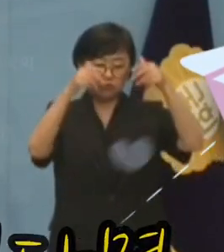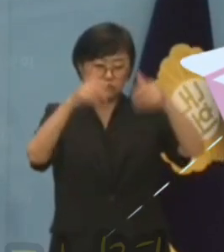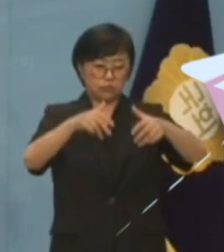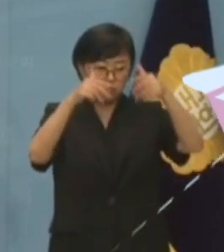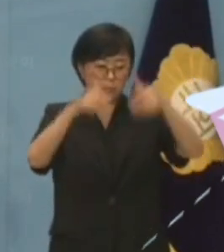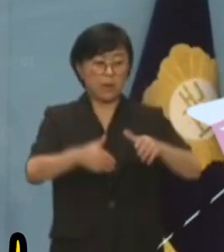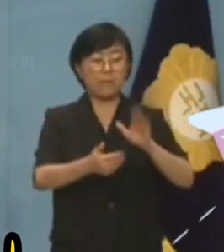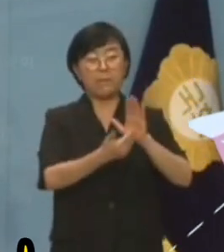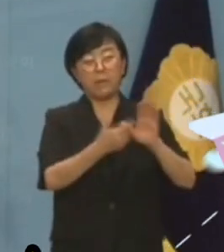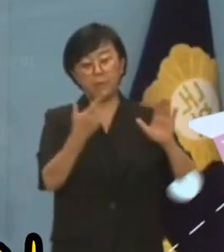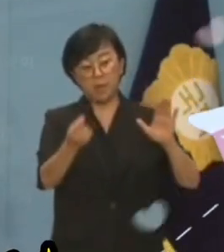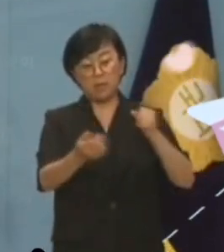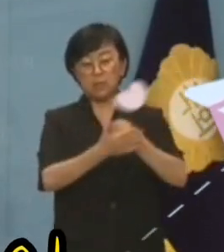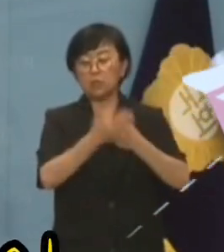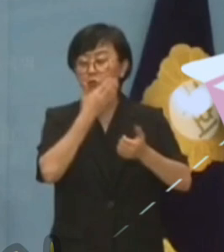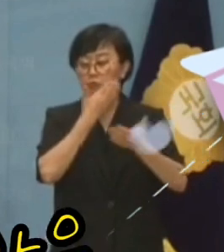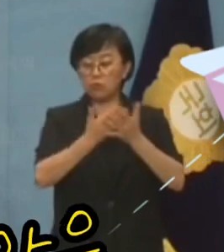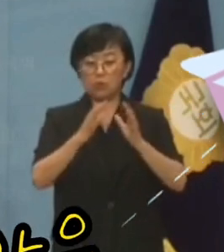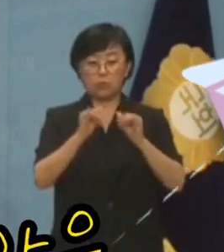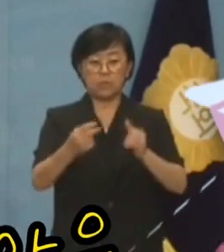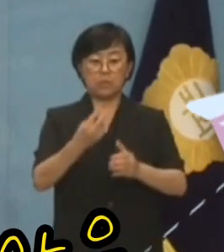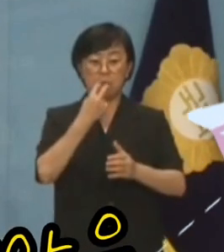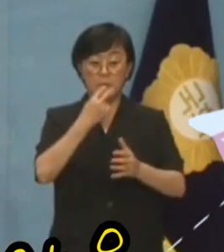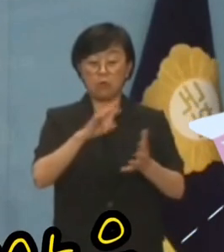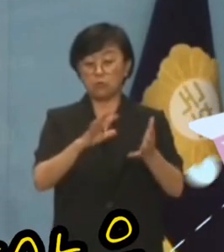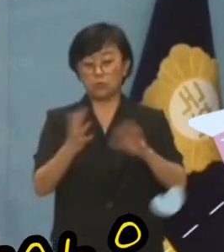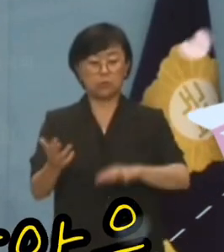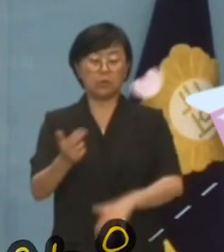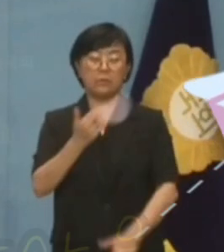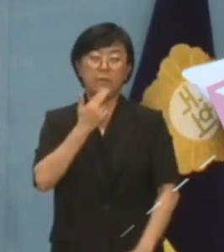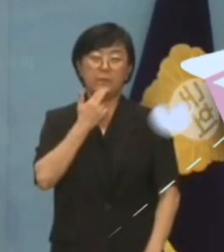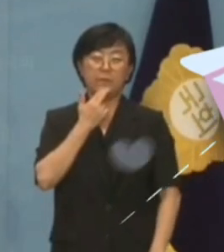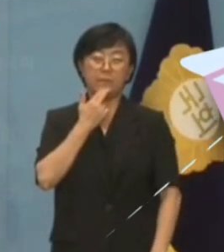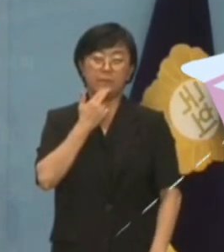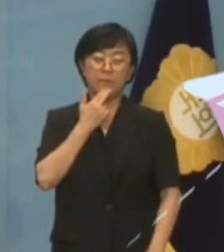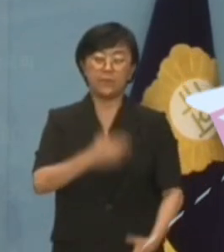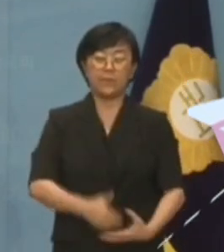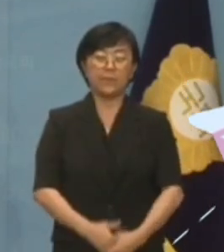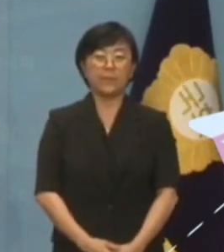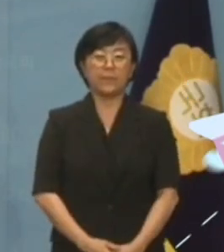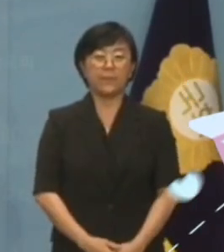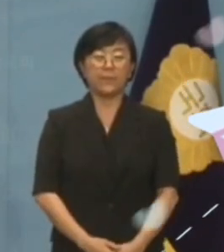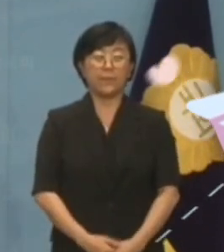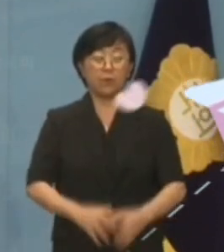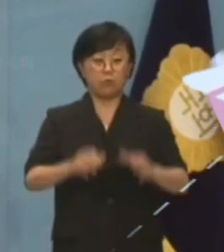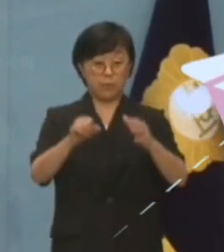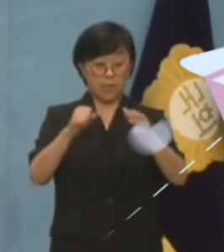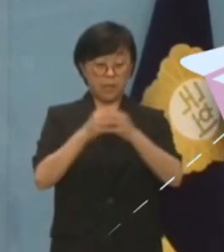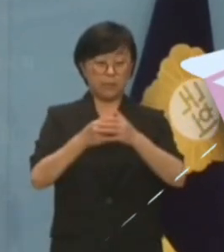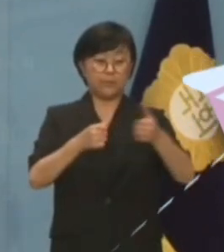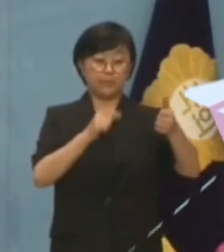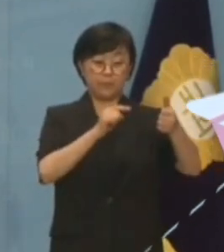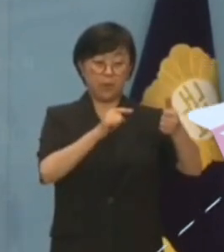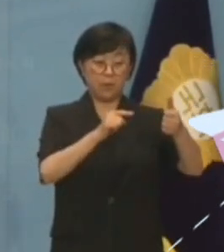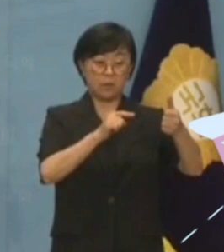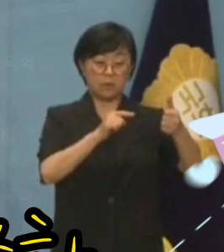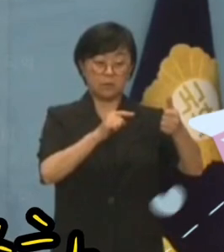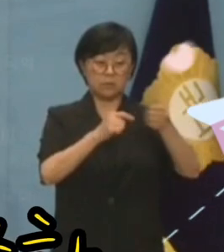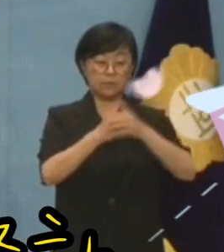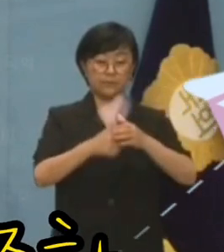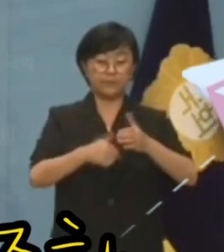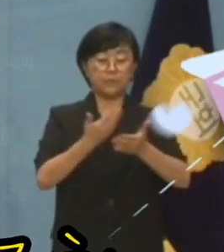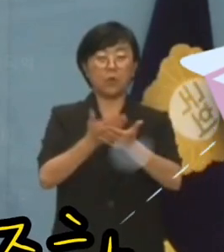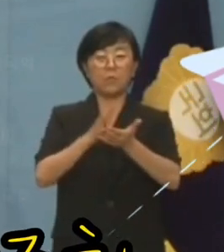대비했다면 소중한 국민이 목숨을 잃진 않았을 것입니다. 국민의힘 김영환 도지사는